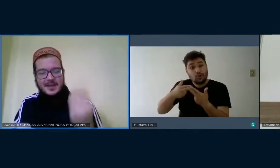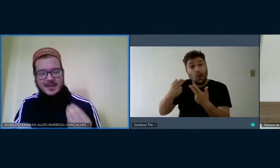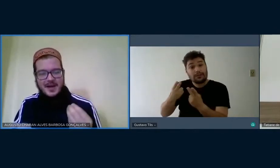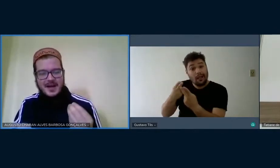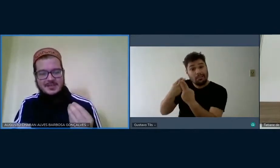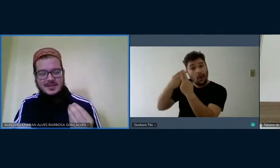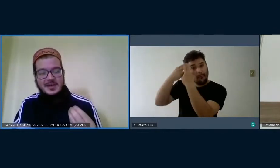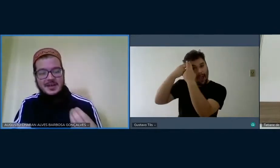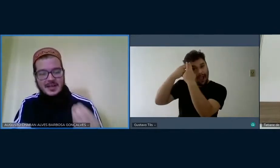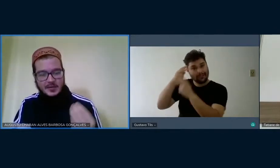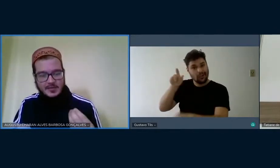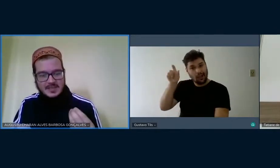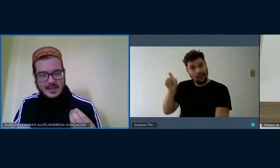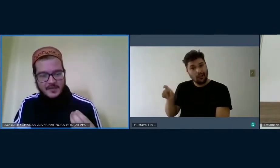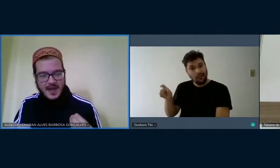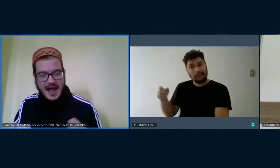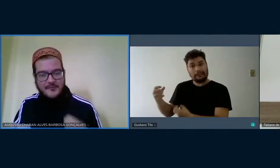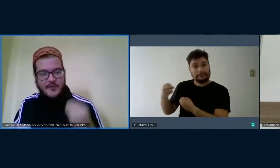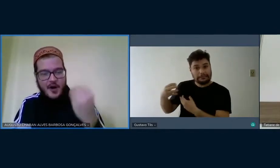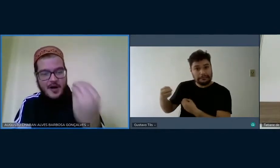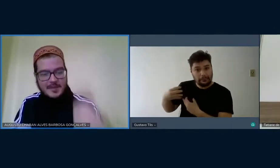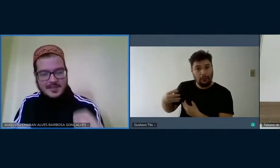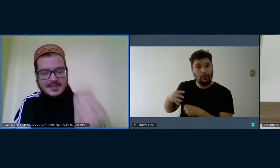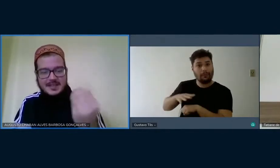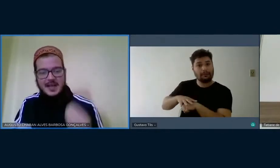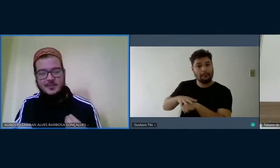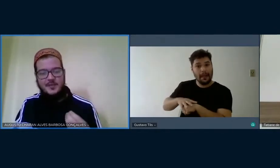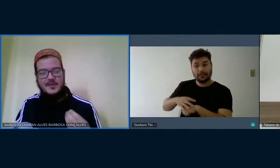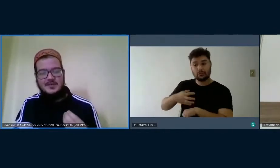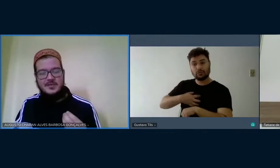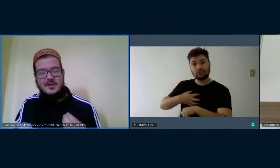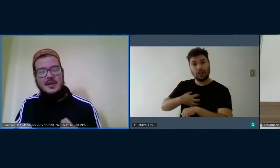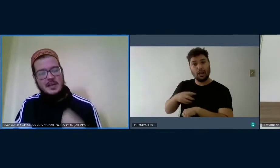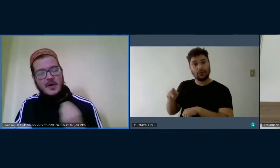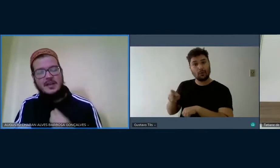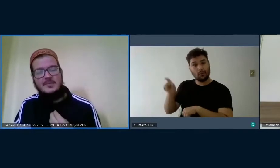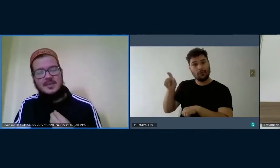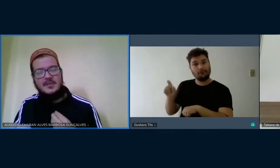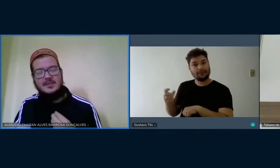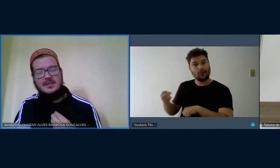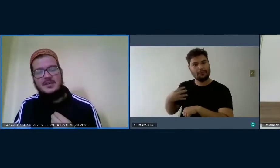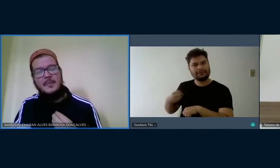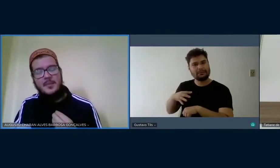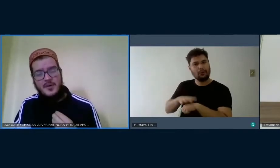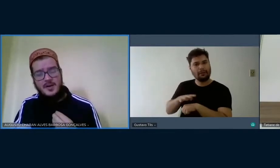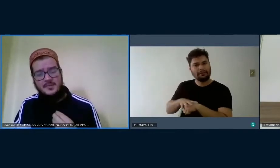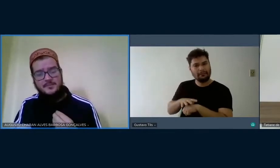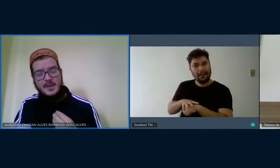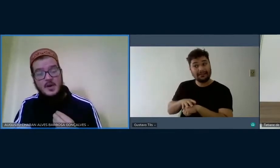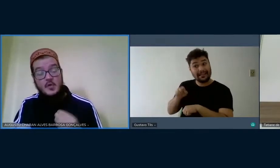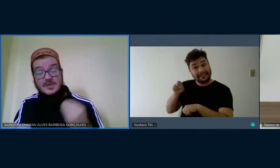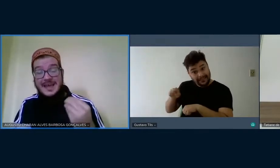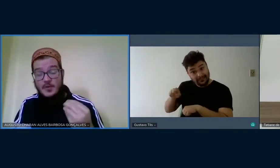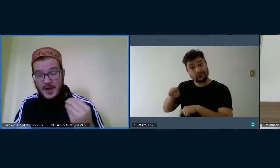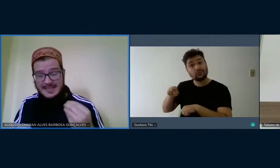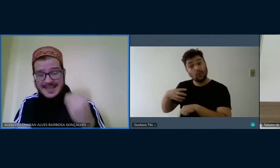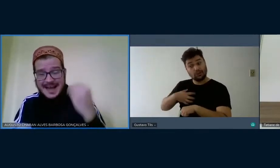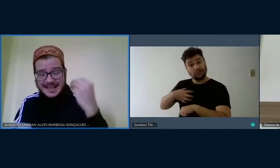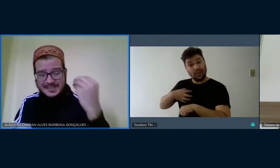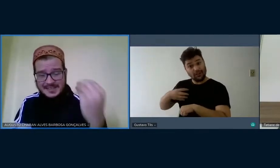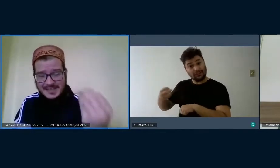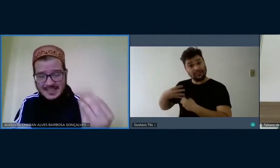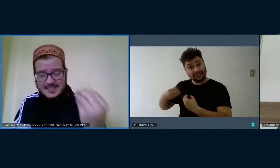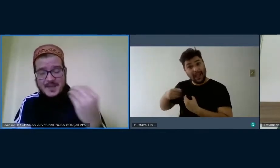ensino da matemática, inclusive, à forma de ensinar do professor que guardamos em nossa memória. O